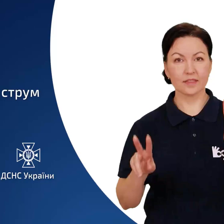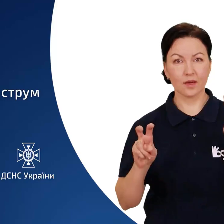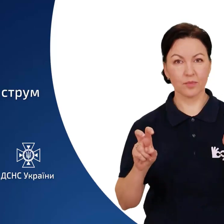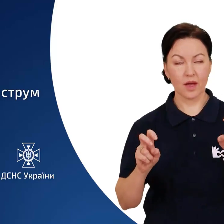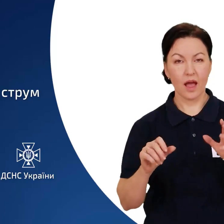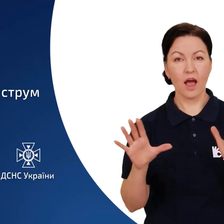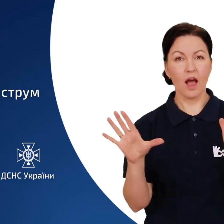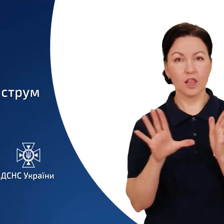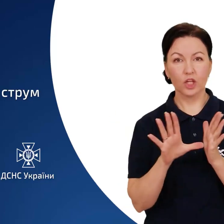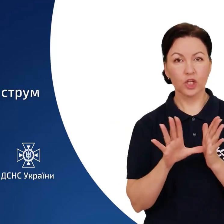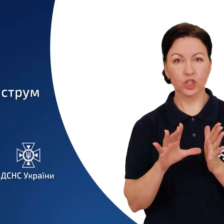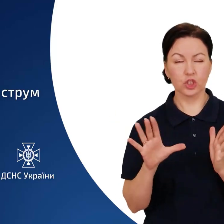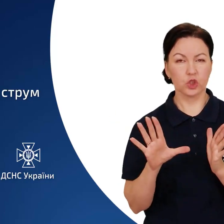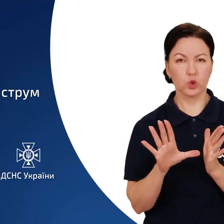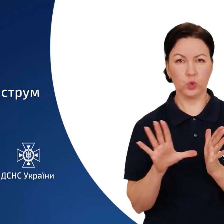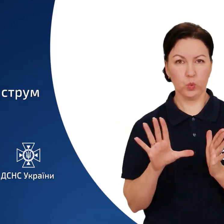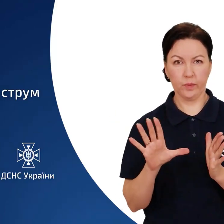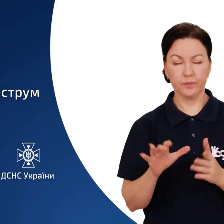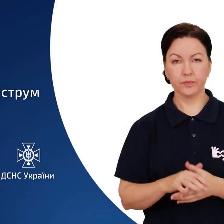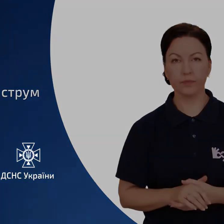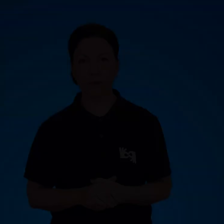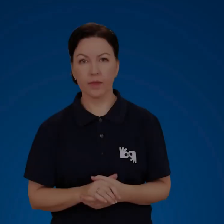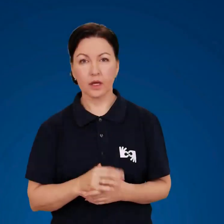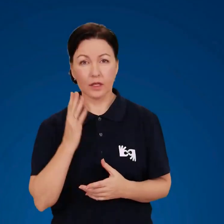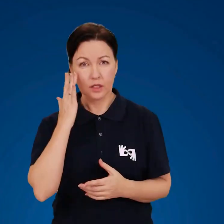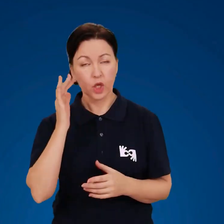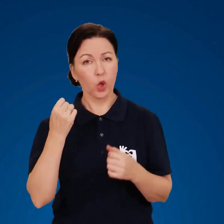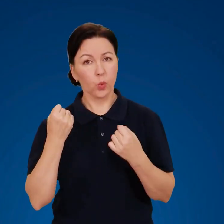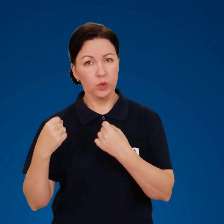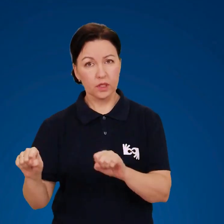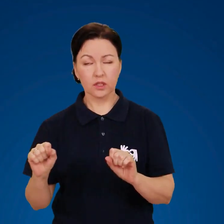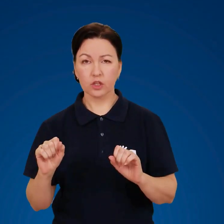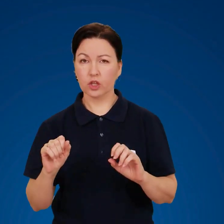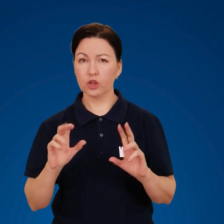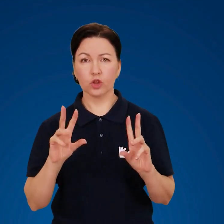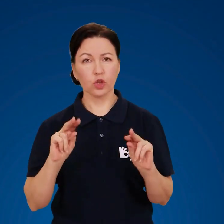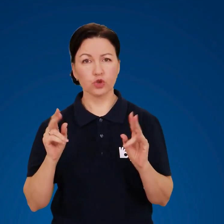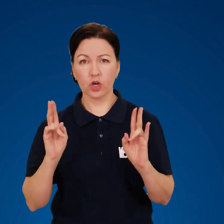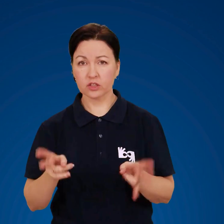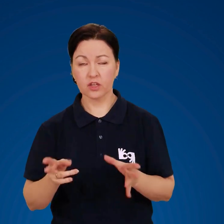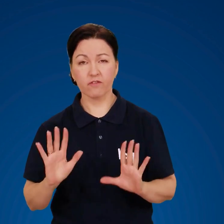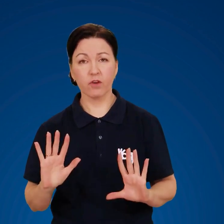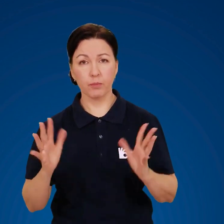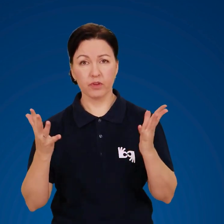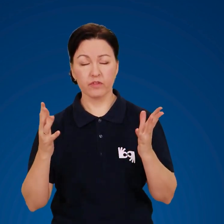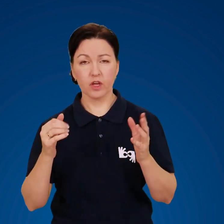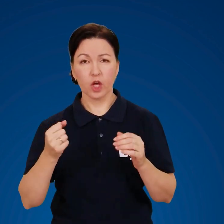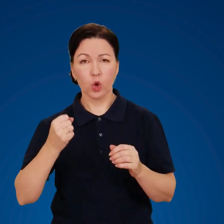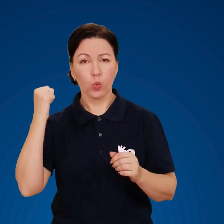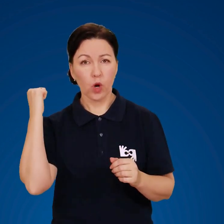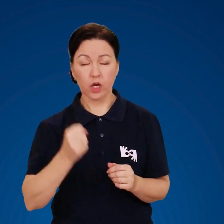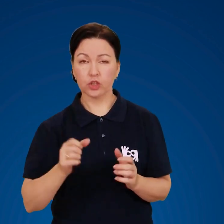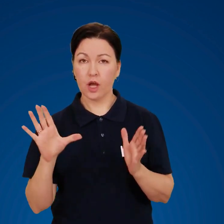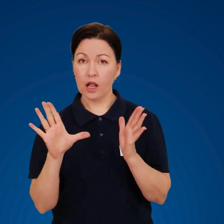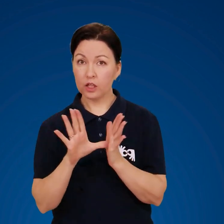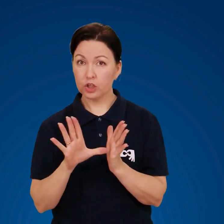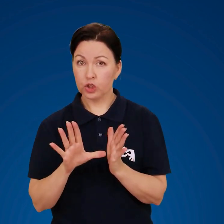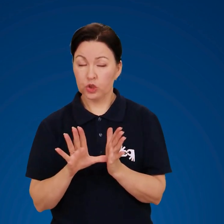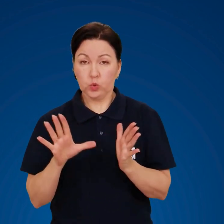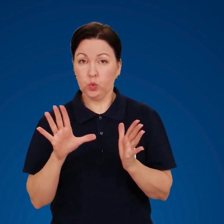Електричний струм Щоб уникнути нещасних випадків від ураження електричним струмом,